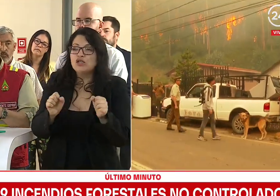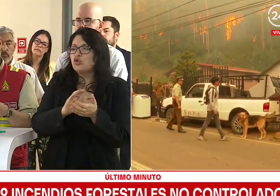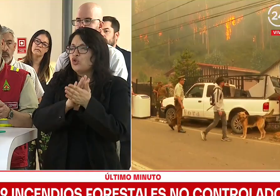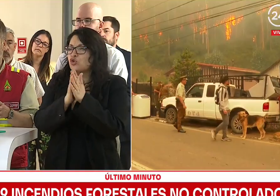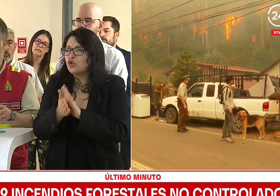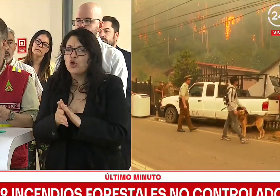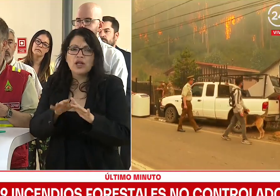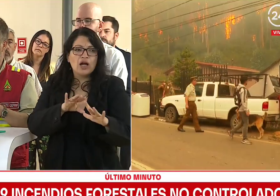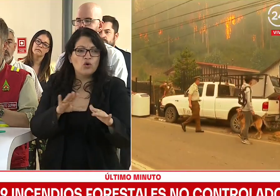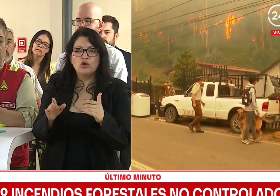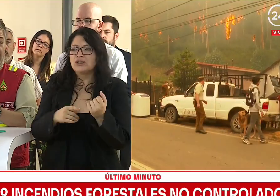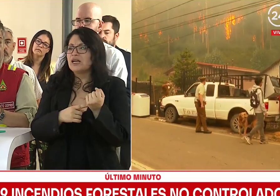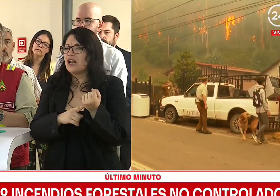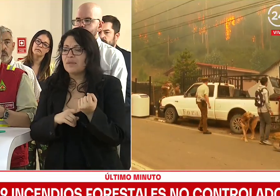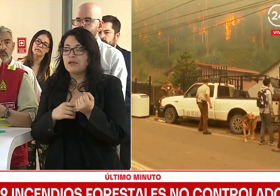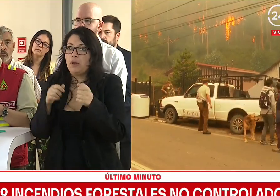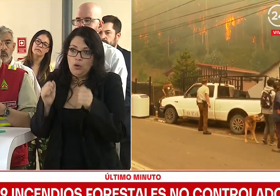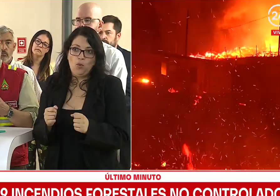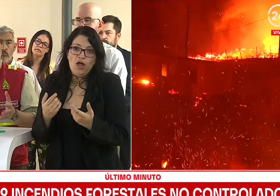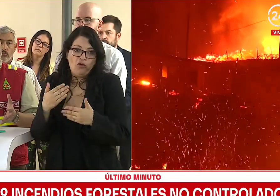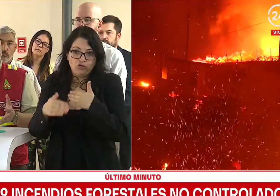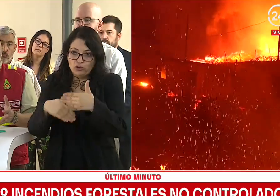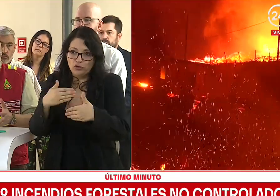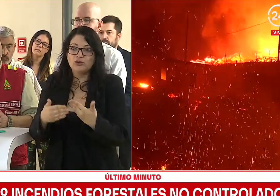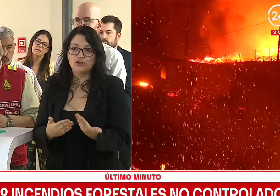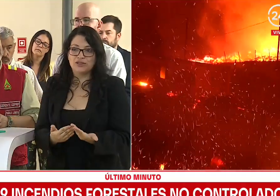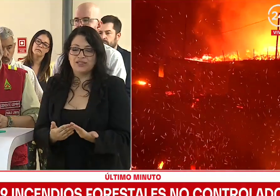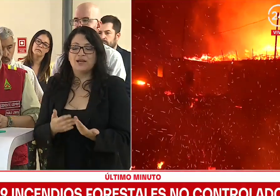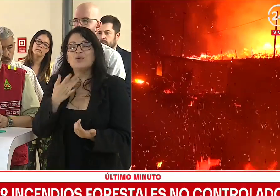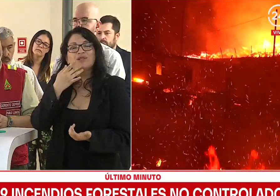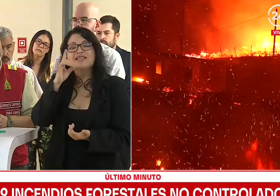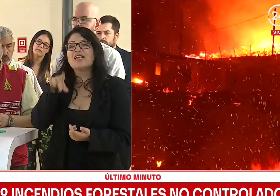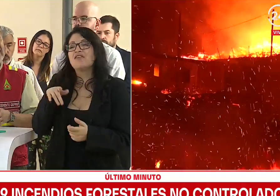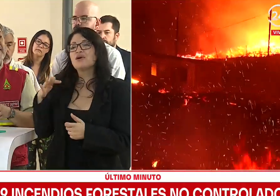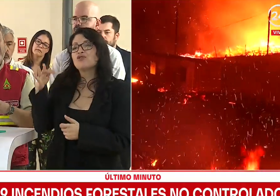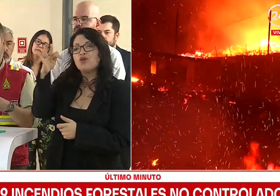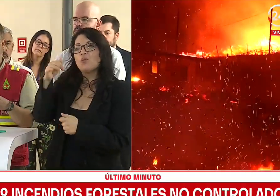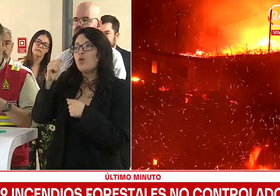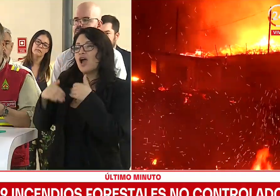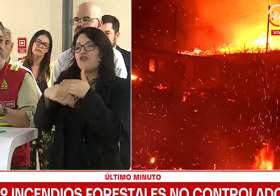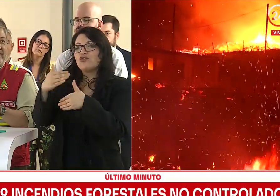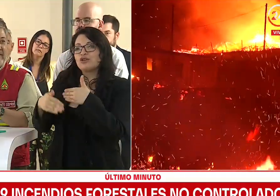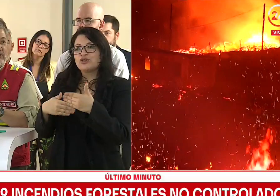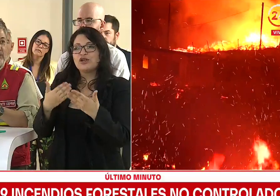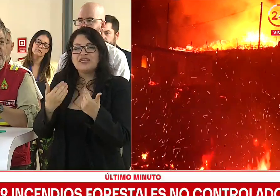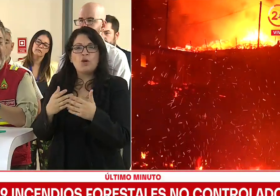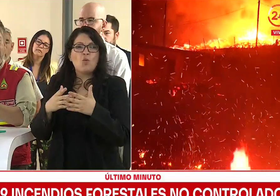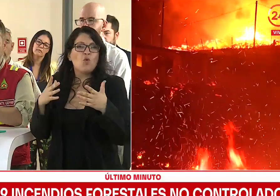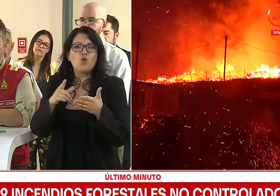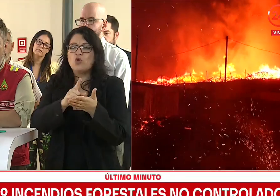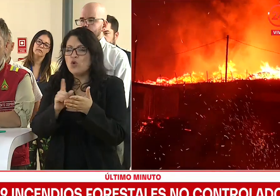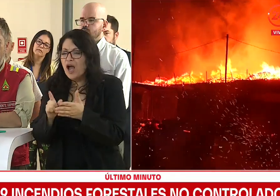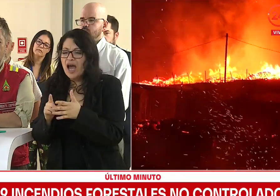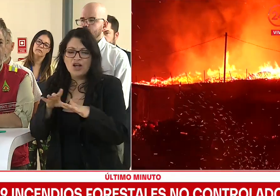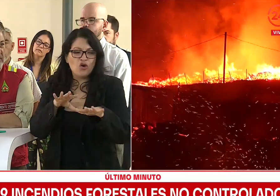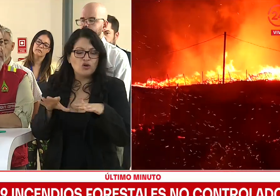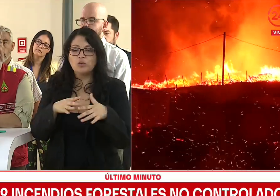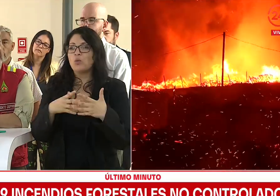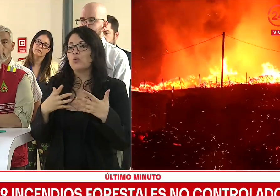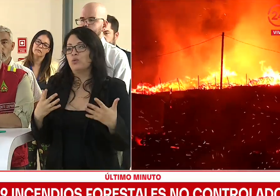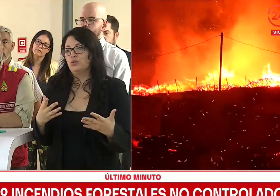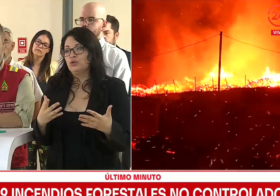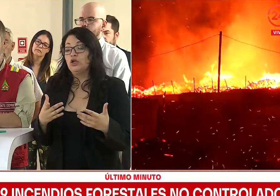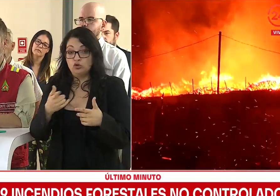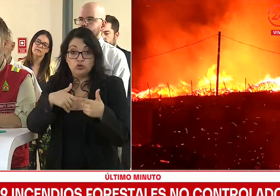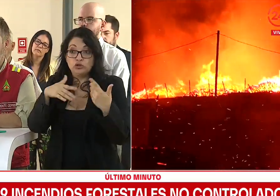y el equipamiento necesario para poder operar. Para operar a estas aeronaves, ¿cierto?, se requiere de mucha infraestructura y de mucho equipamiento,